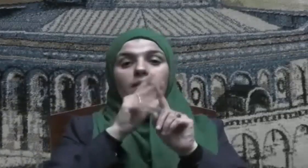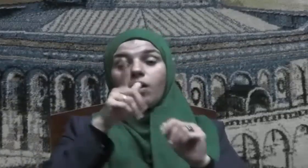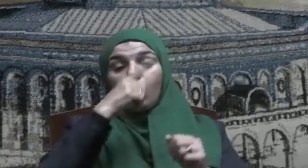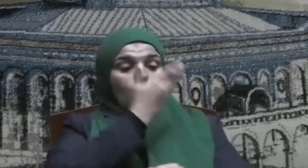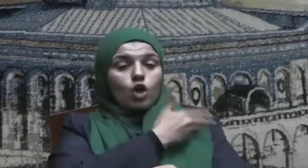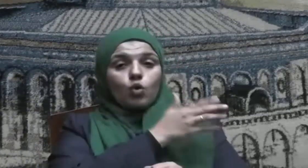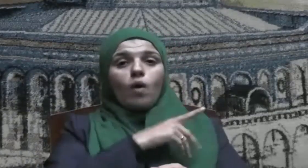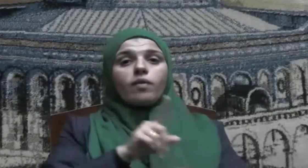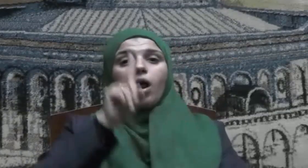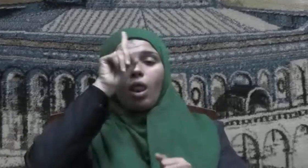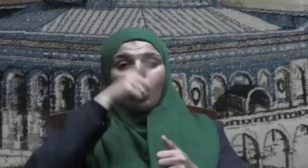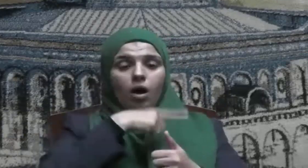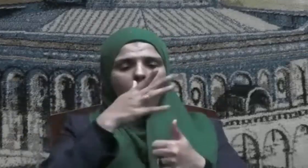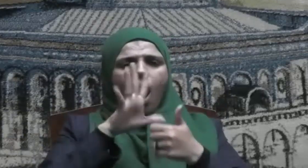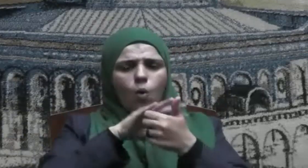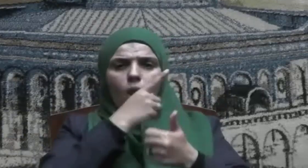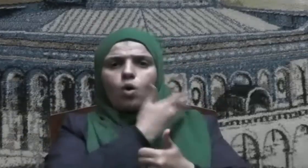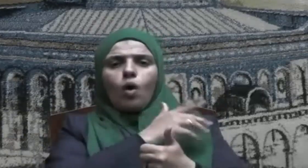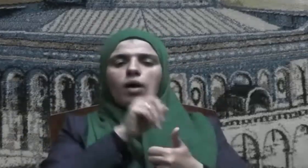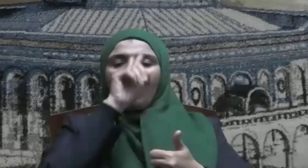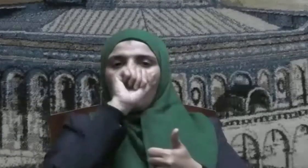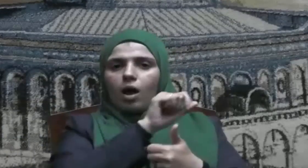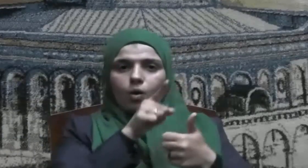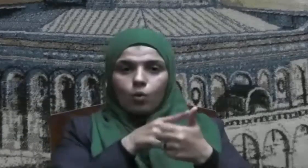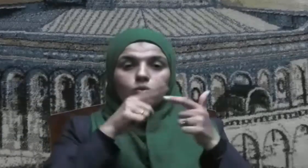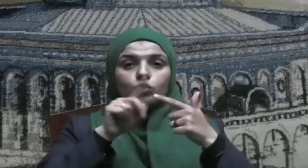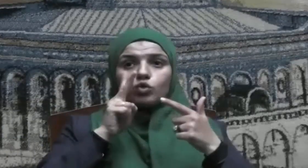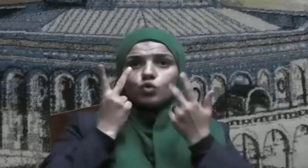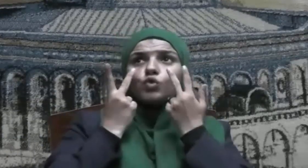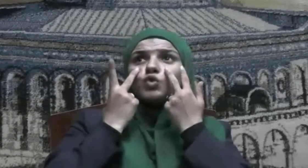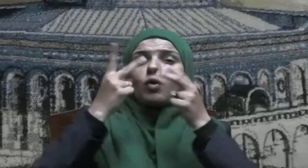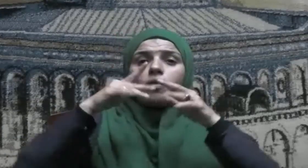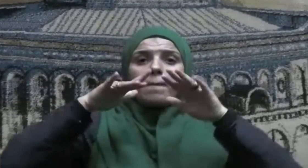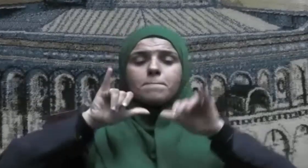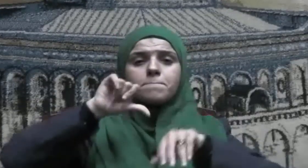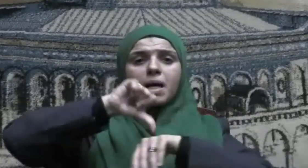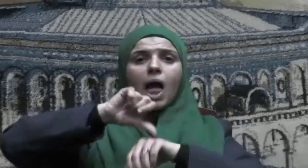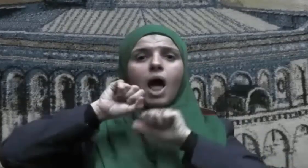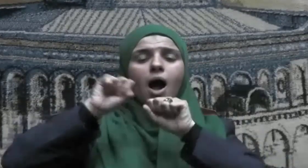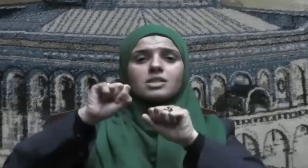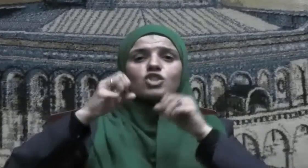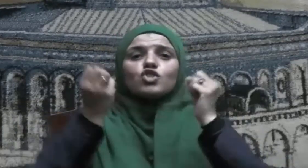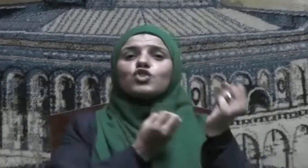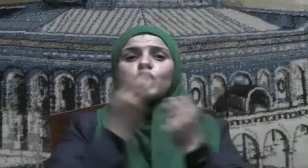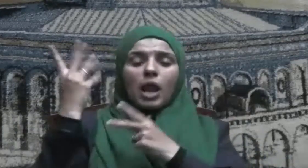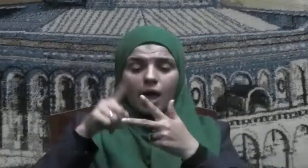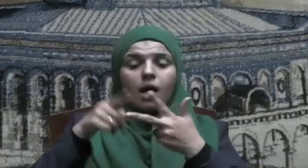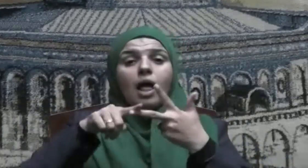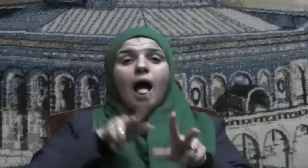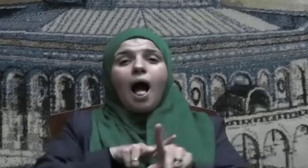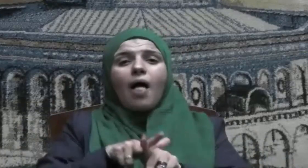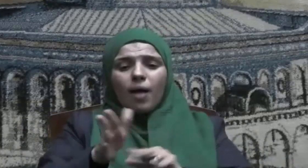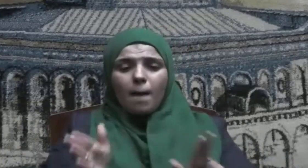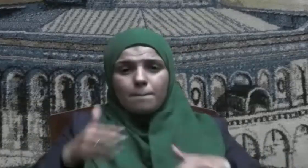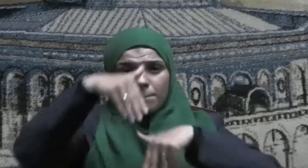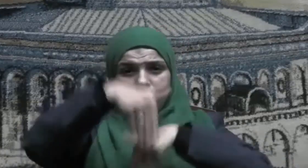في قوة ودفع ويرم قعده من الجنة ويجار من عذاب القبر ويأمن من